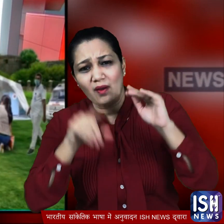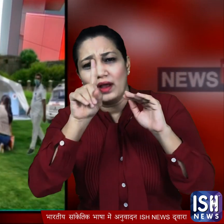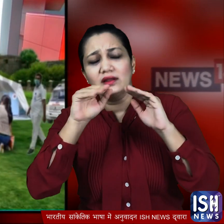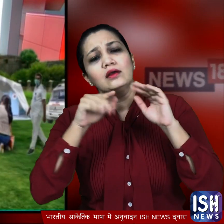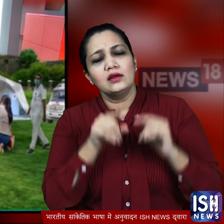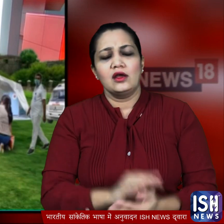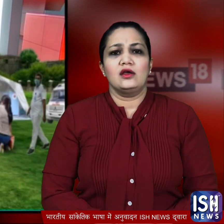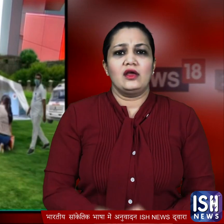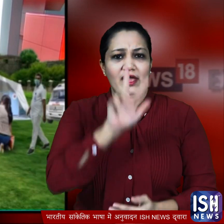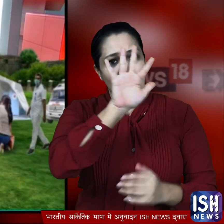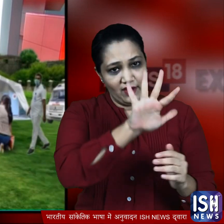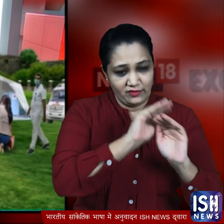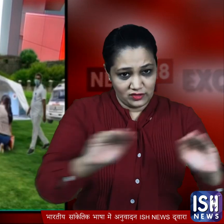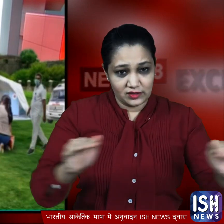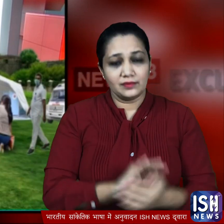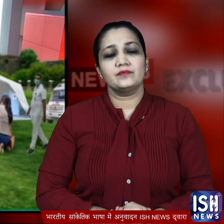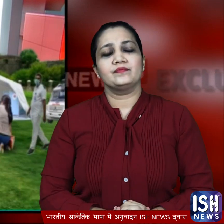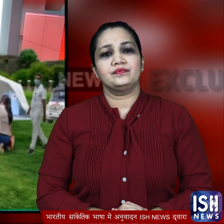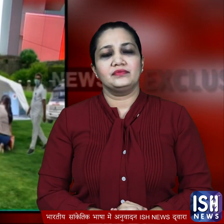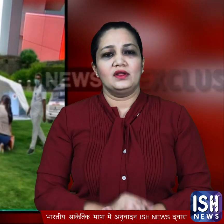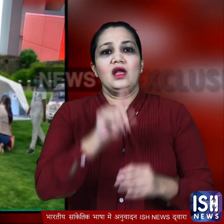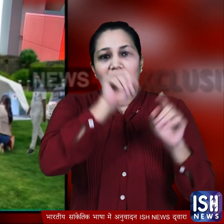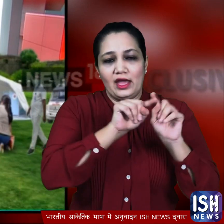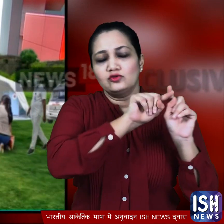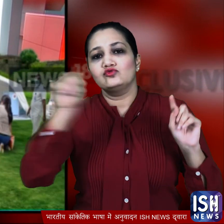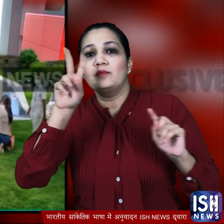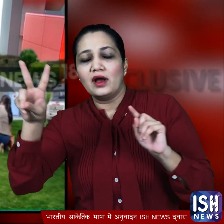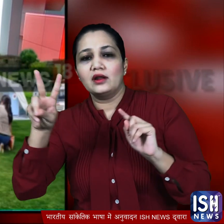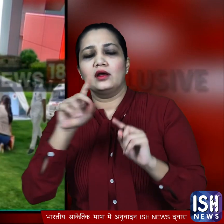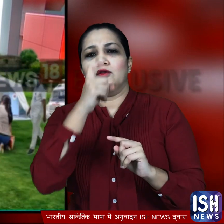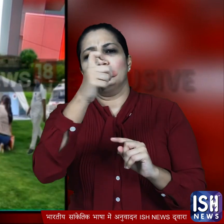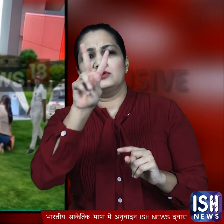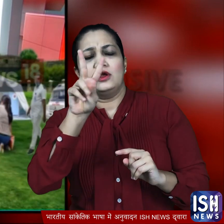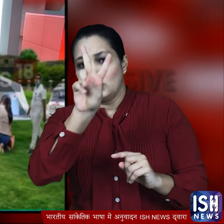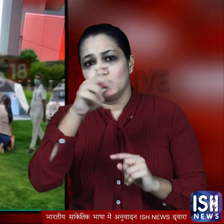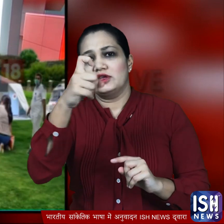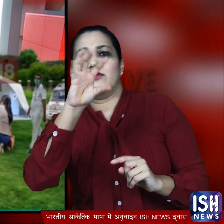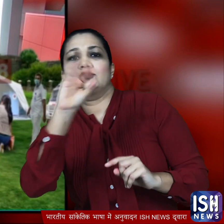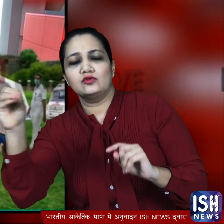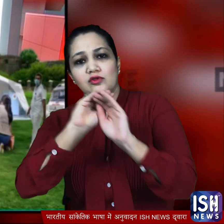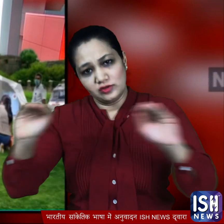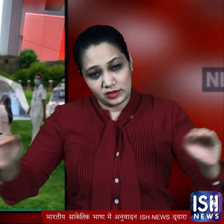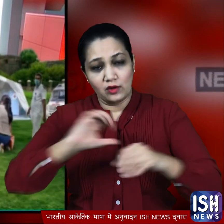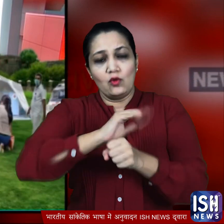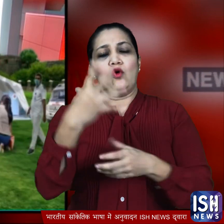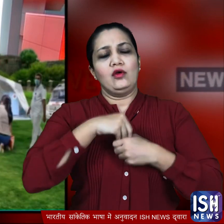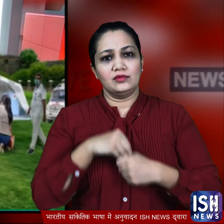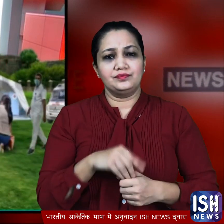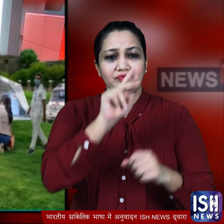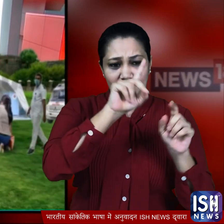जबकि एक से 12 साल की उम्र के करीब 27 सो बच्चे करोना पॉजिटिव पाए गए वहीं 12 से 18 साल की